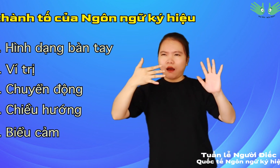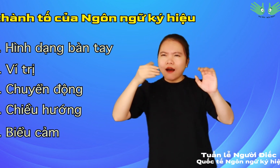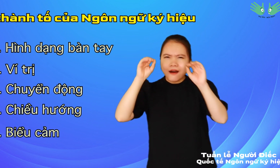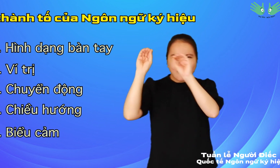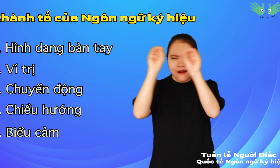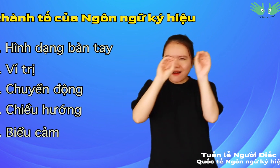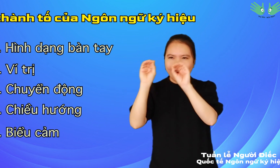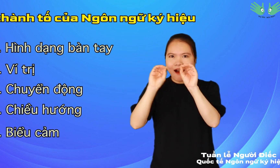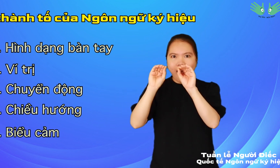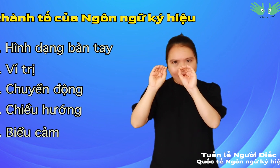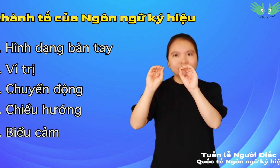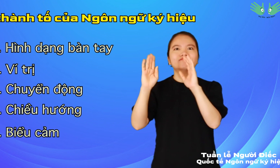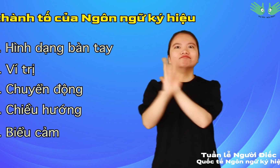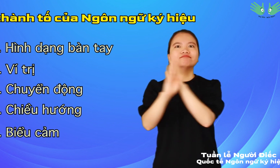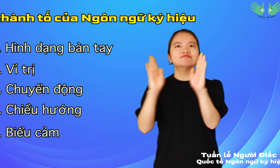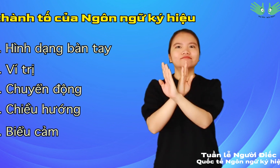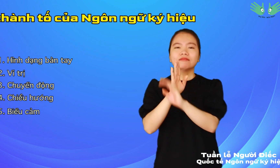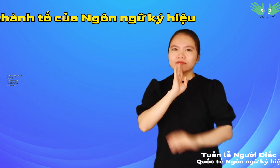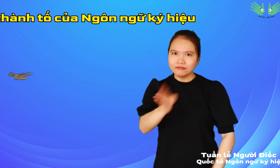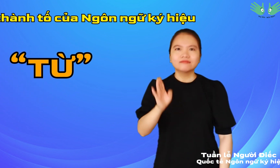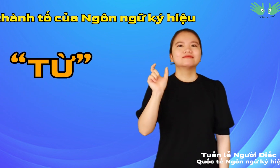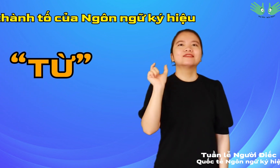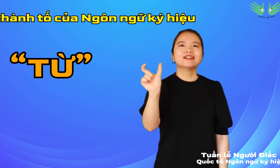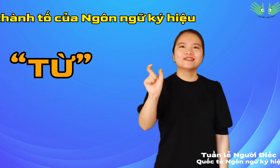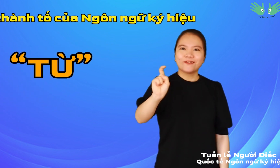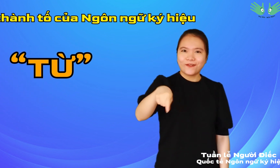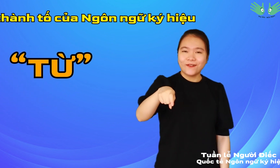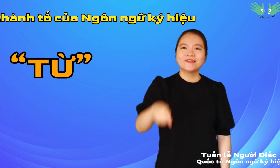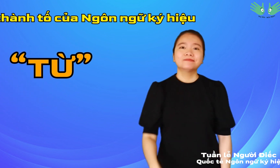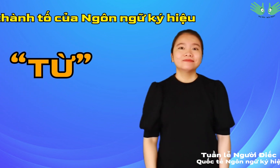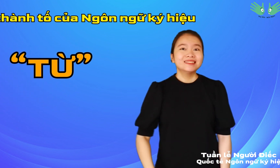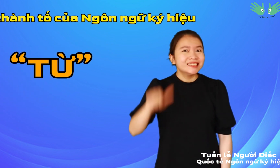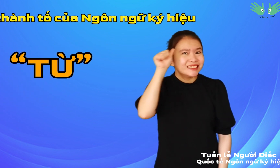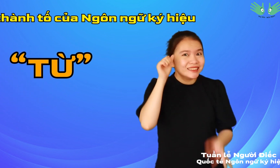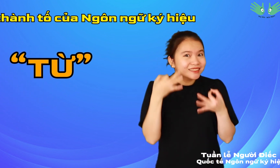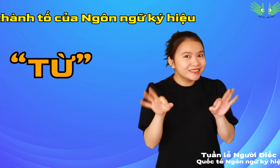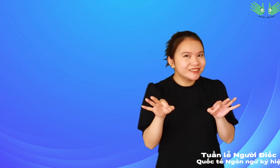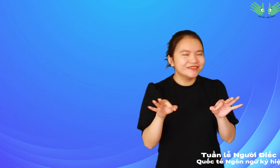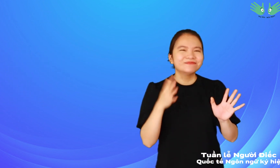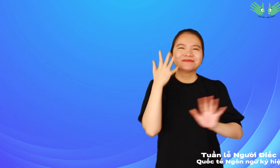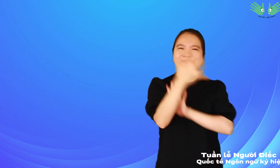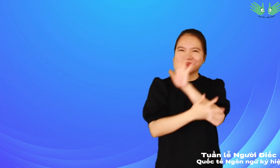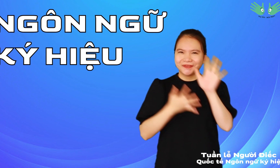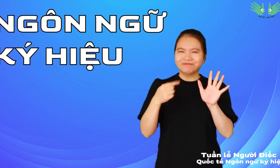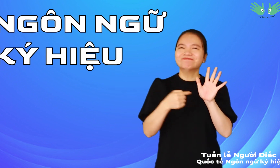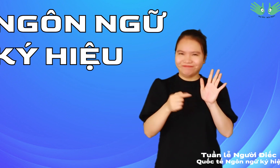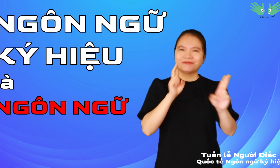Từ đó đưa ra được khái niệm tử vượng trong ngôn ngữ ký hiệu Quan trọng hơn, điều này đồng nghĩa với